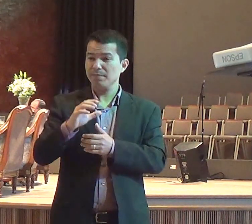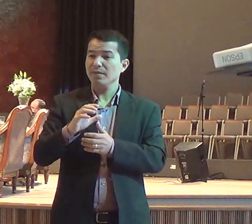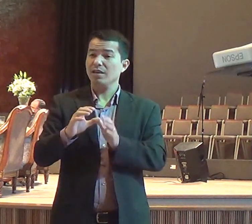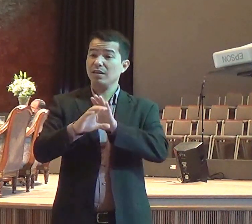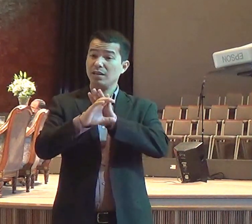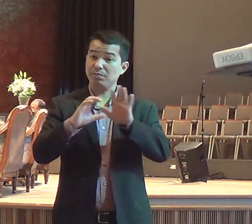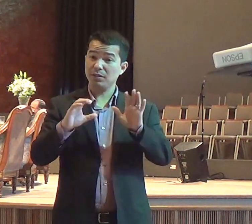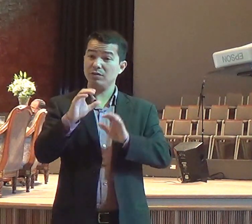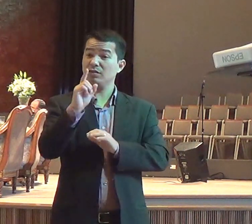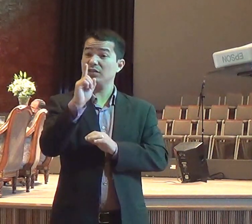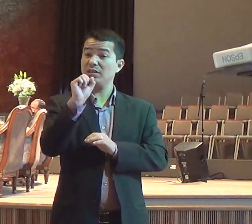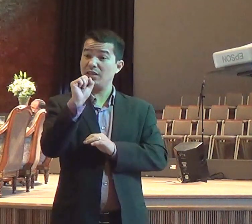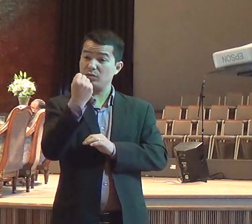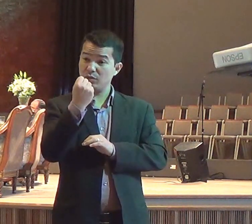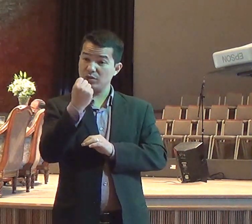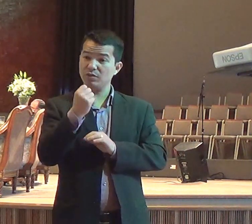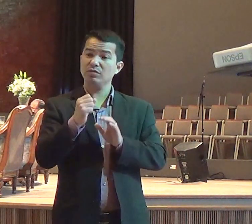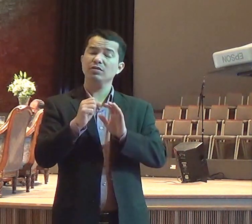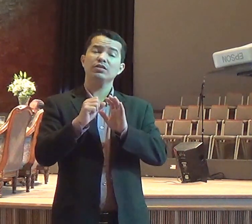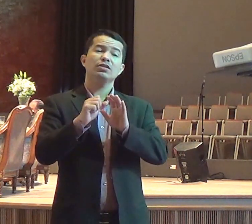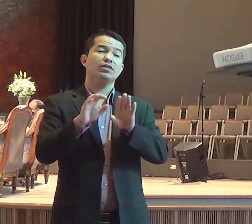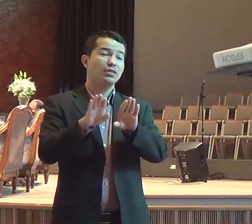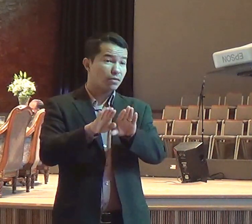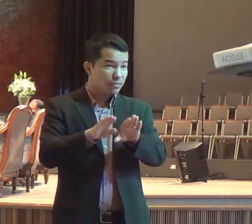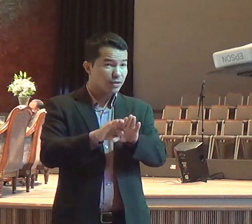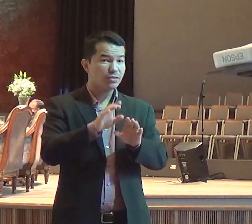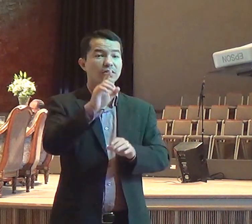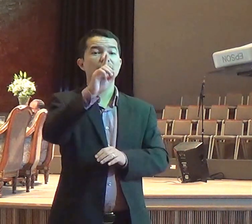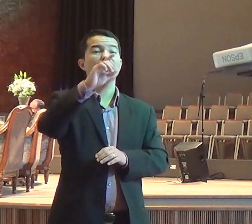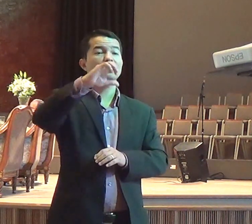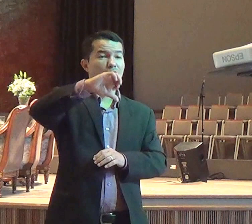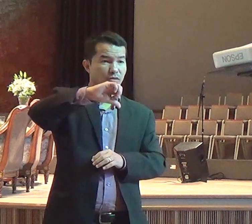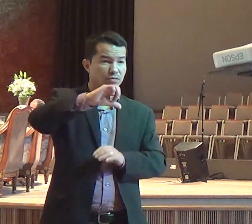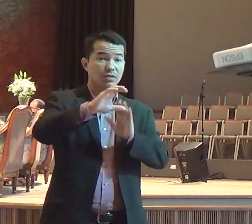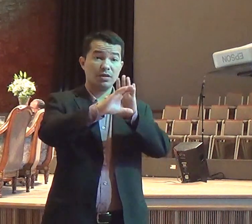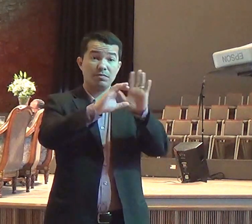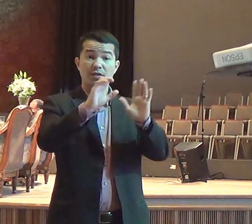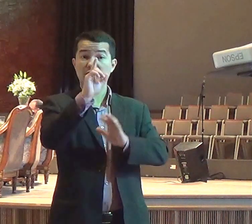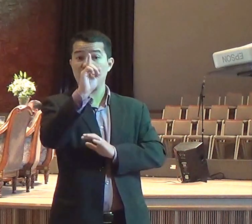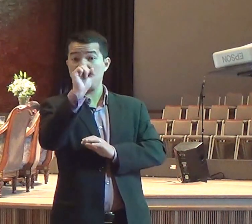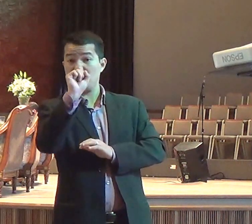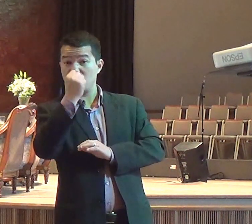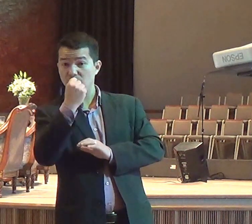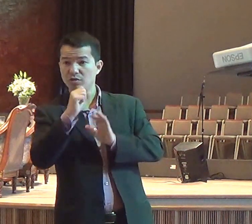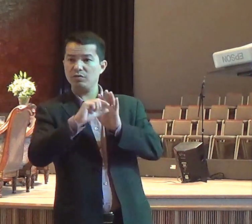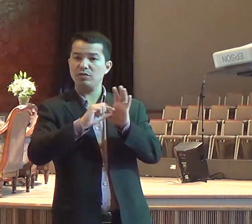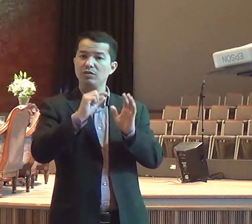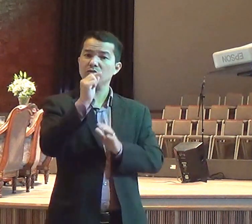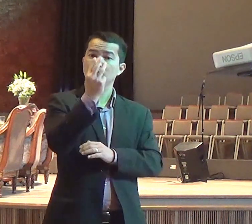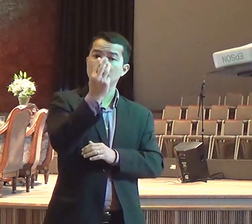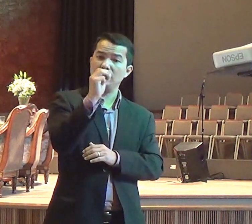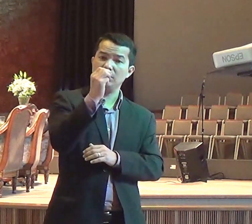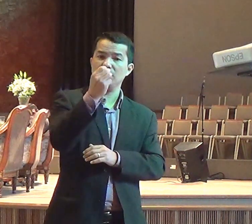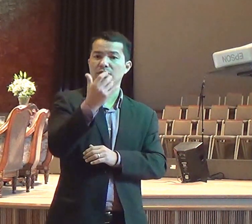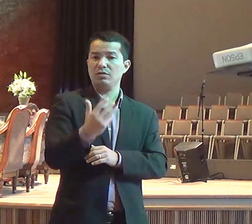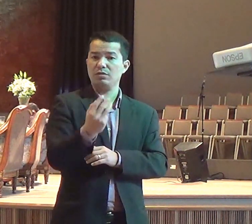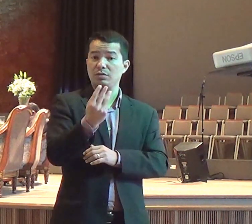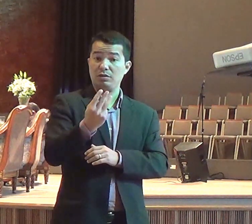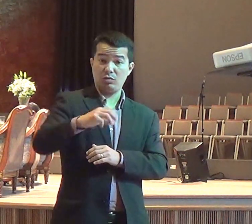19. A gente vai começar lendo capítulo 18, versículos 30 a 39. A palavra do